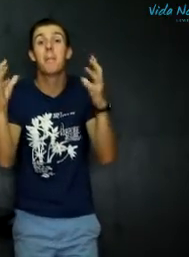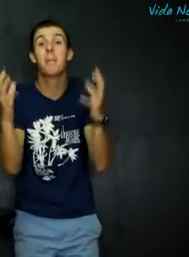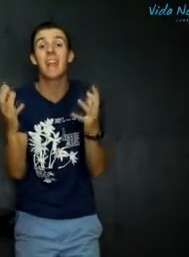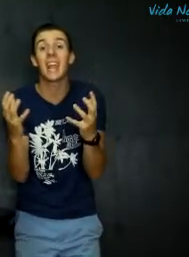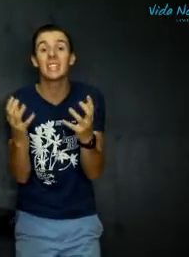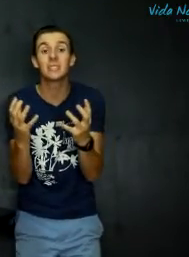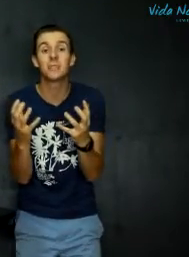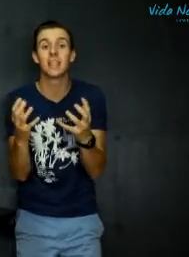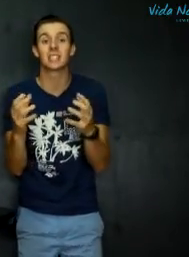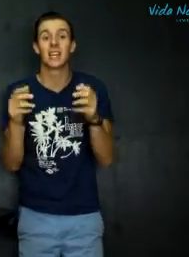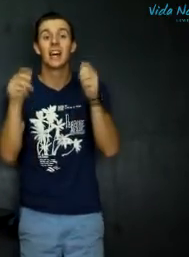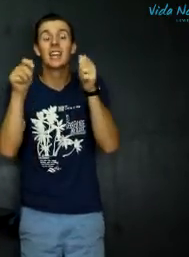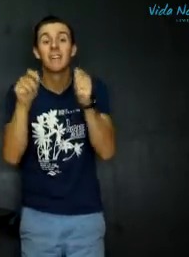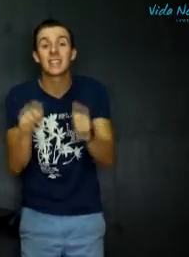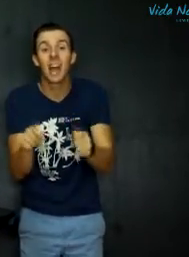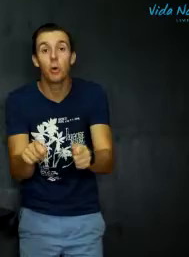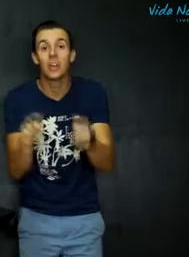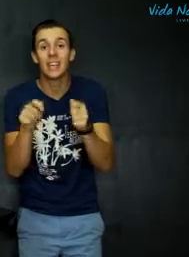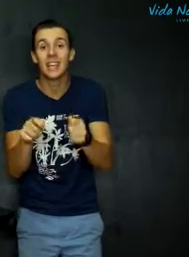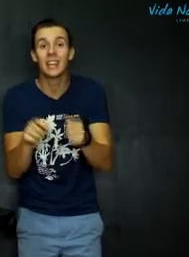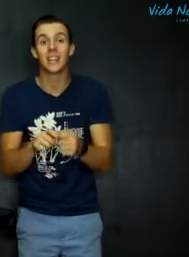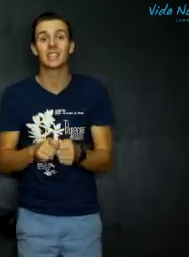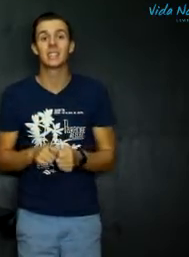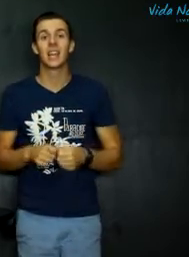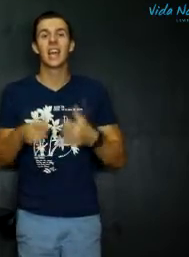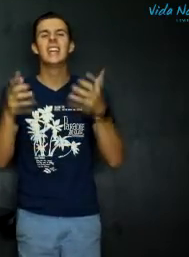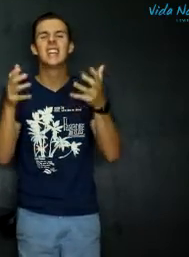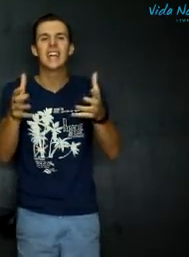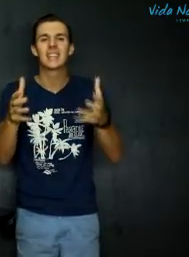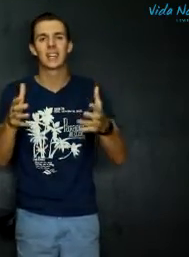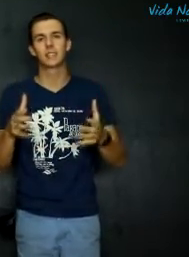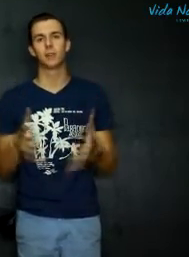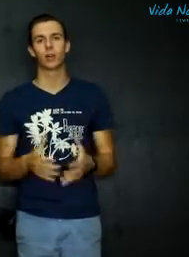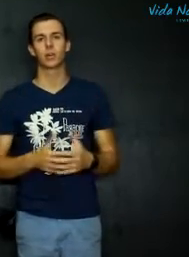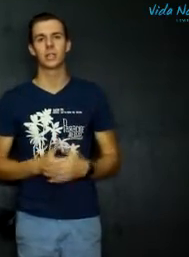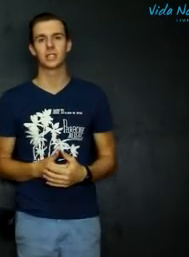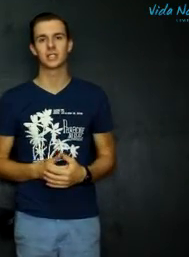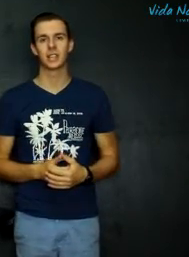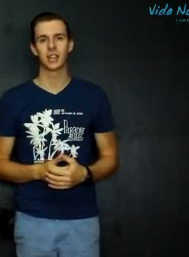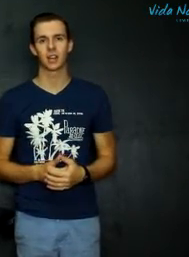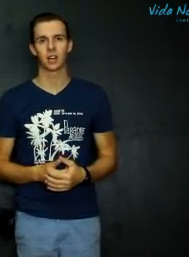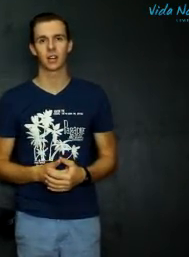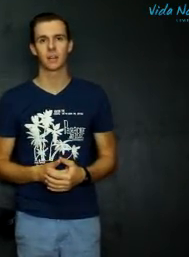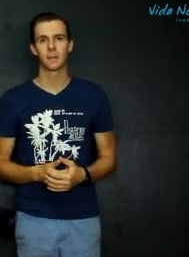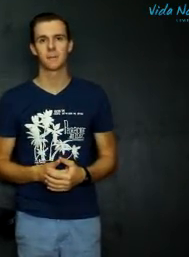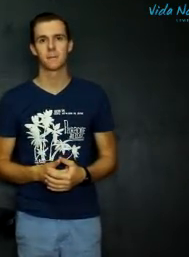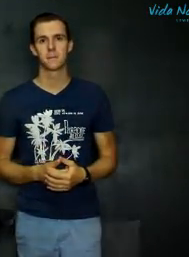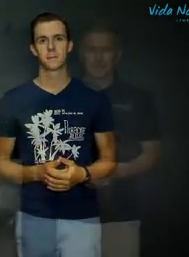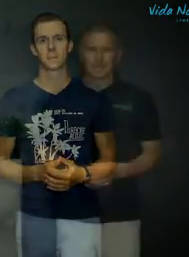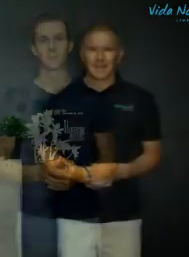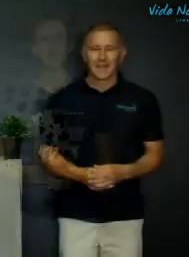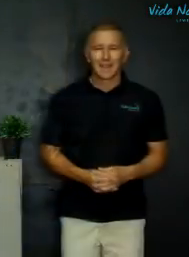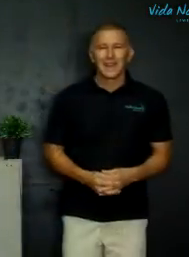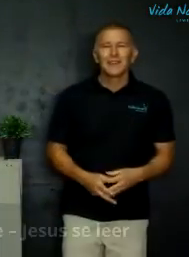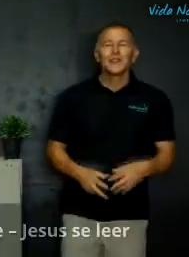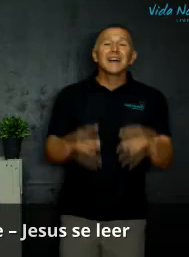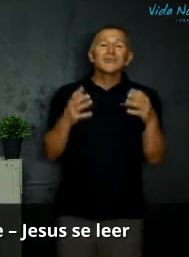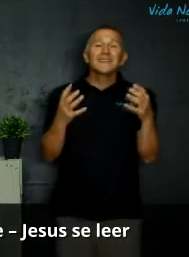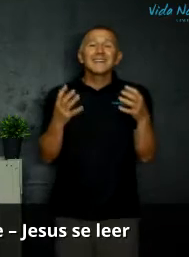mens wees wat nou hier is en dit is waar oor Jesus' leer gaan. So as ons dan